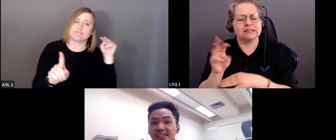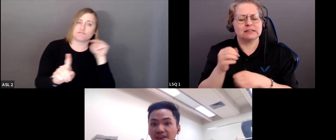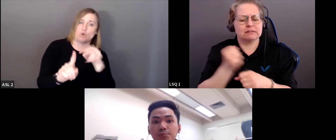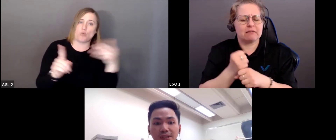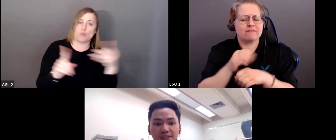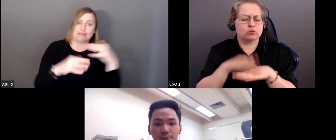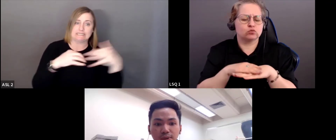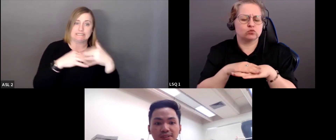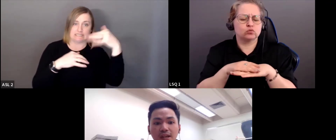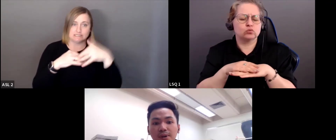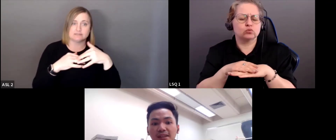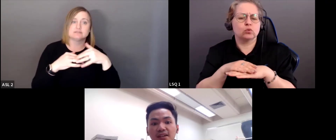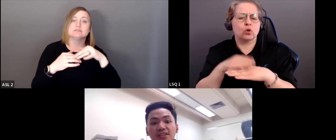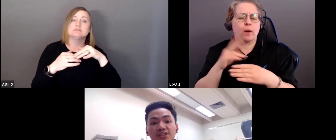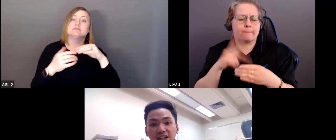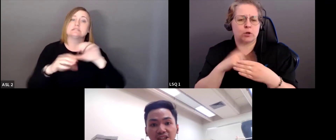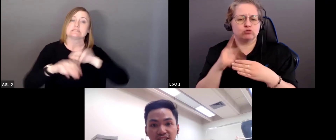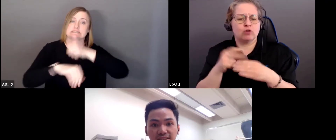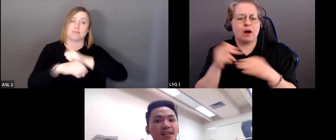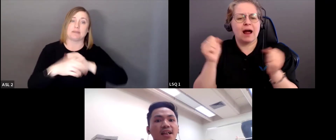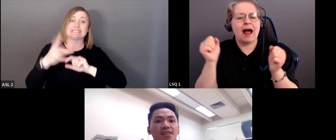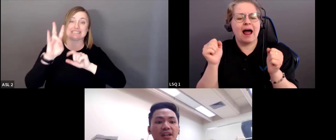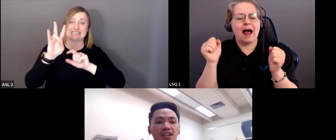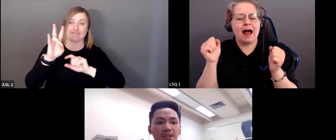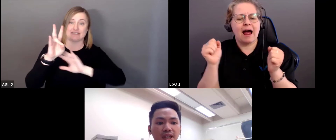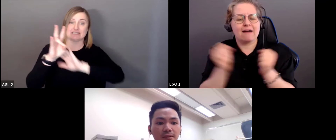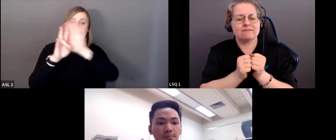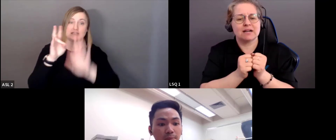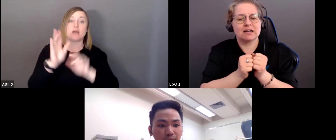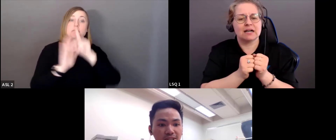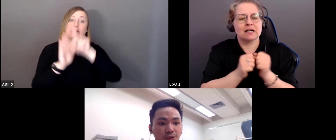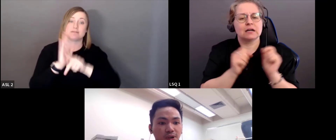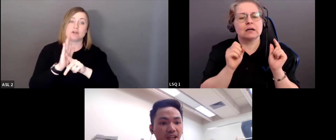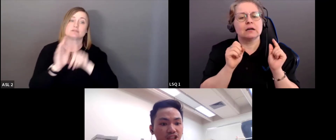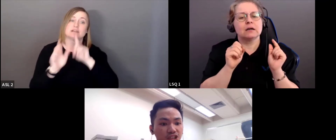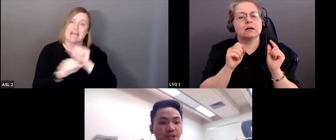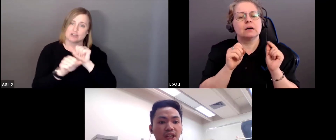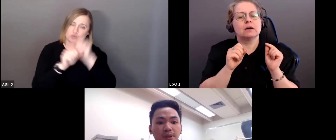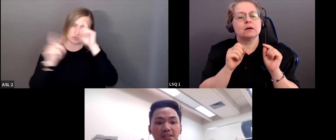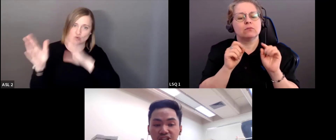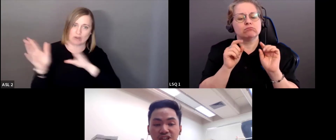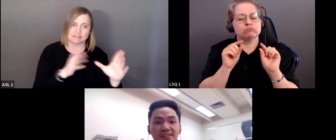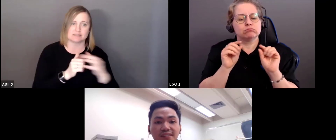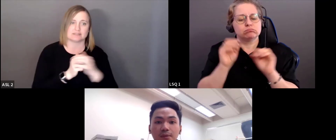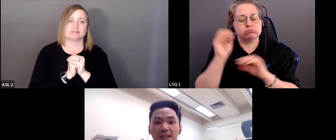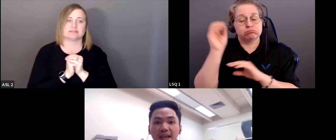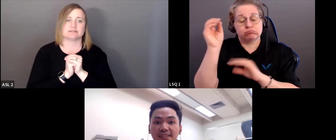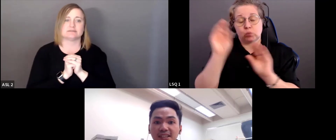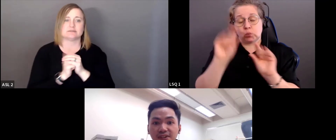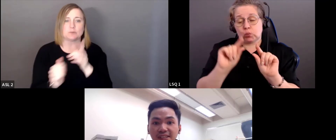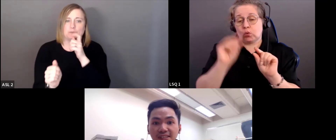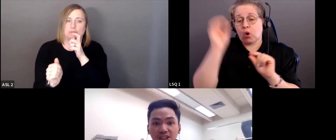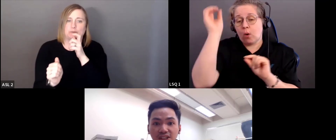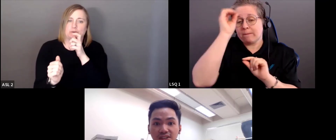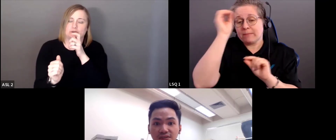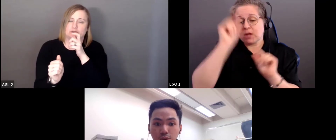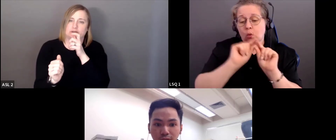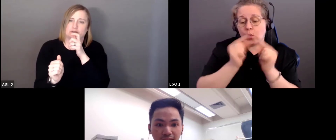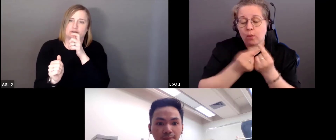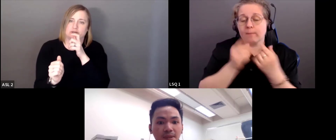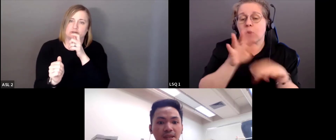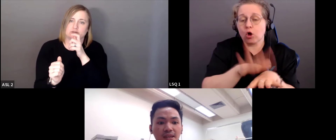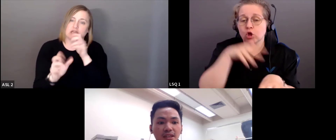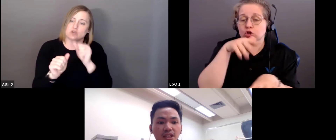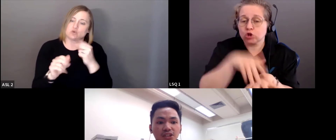projet avec une lentille autochtone qui offre des stratégies pour les praticiens de l